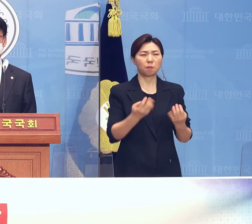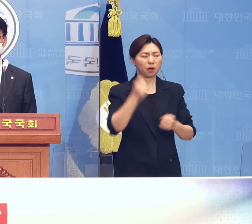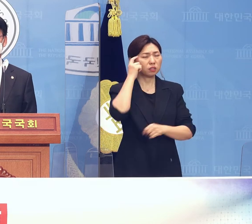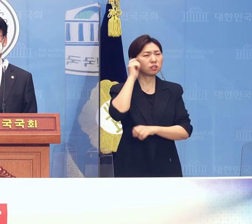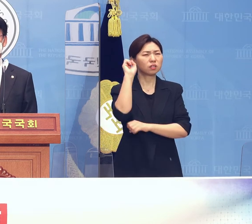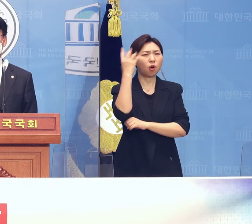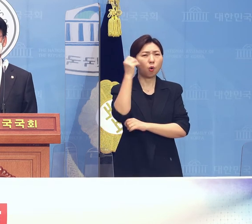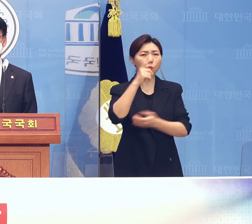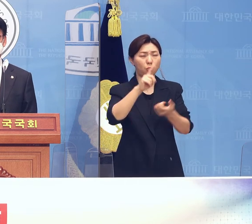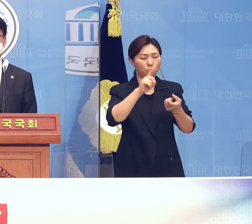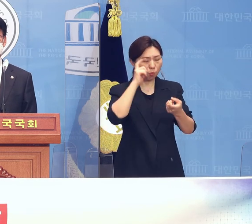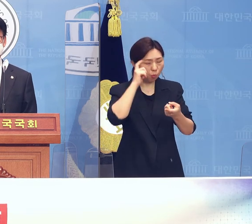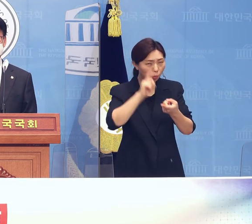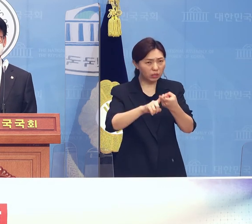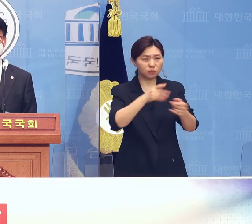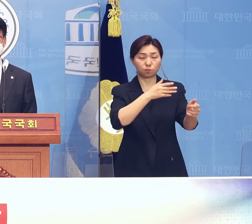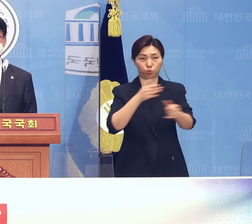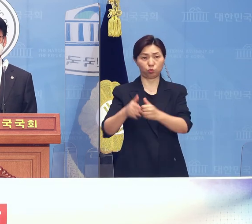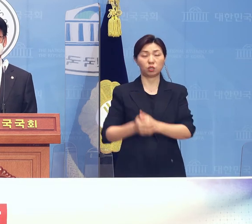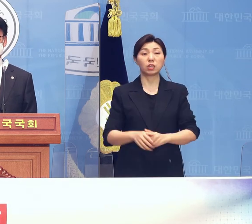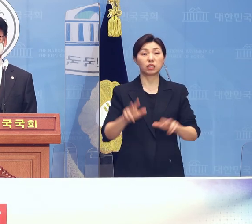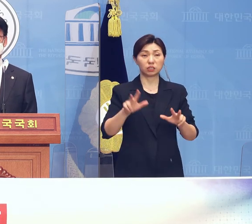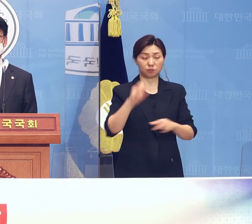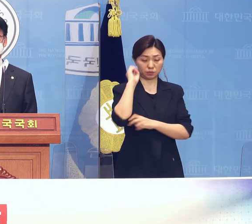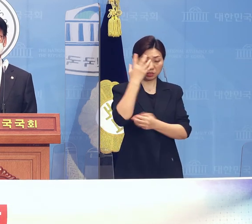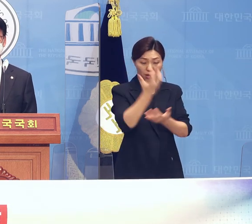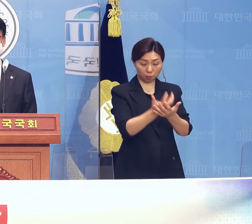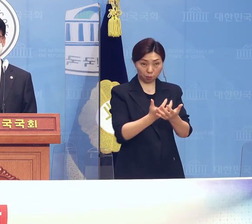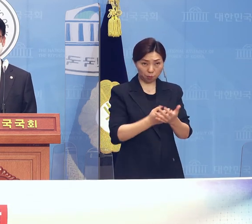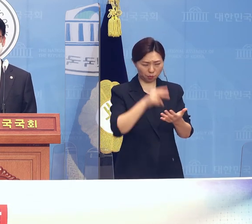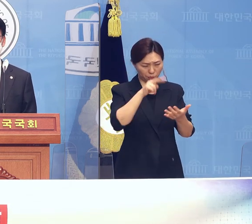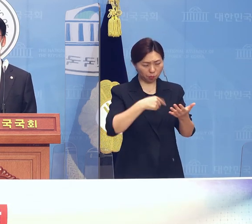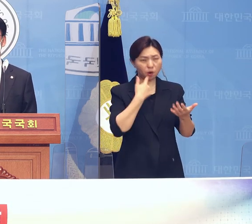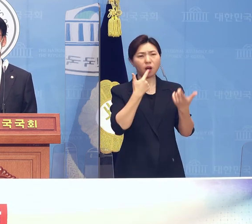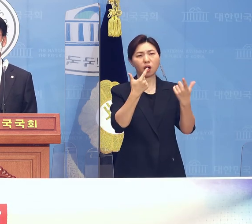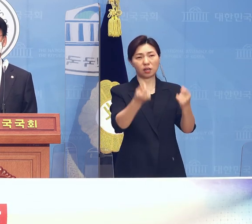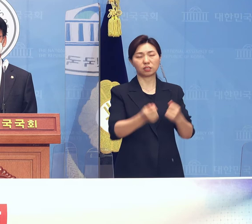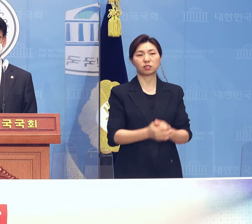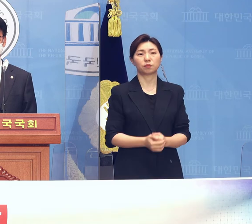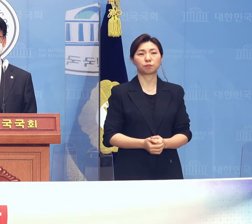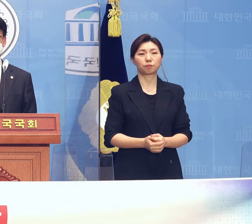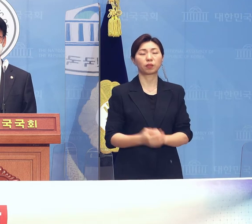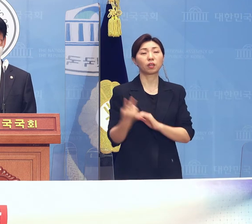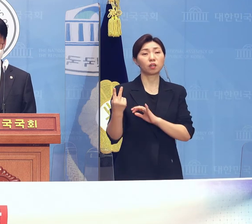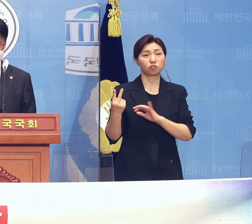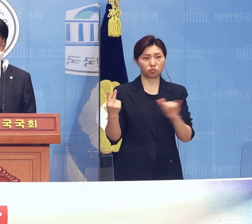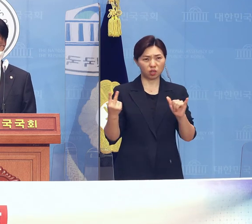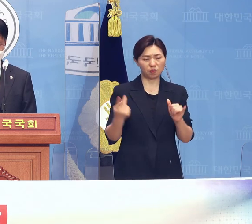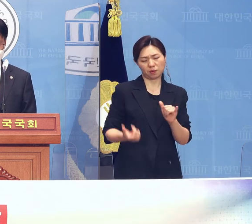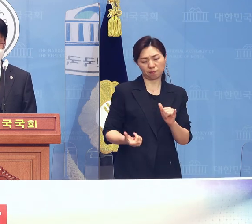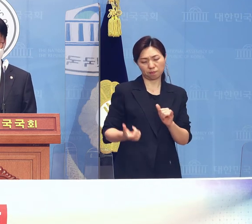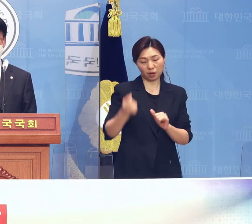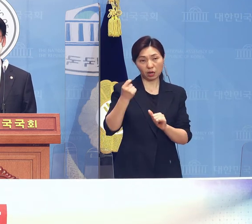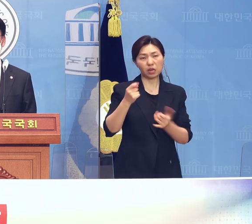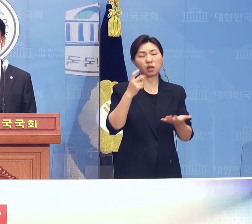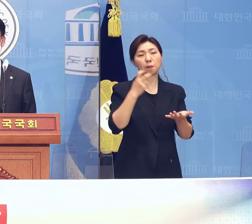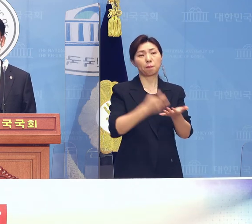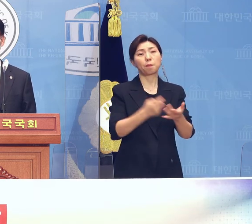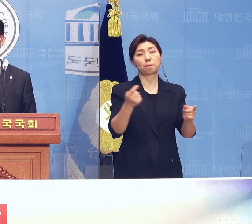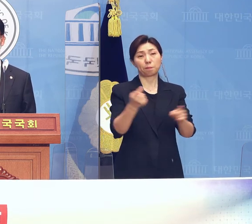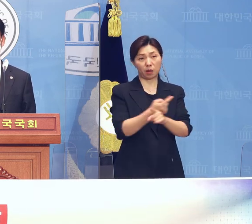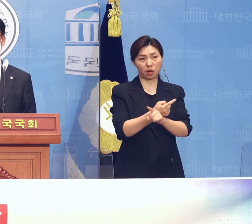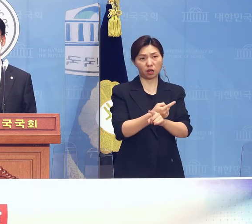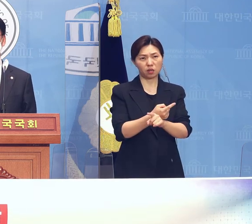가져주시고 방금 기자회견 문화에서 양진근장님과 정부도 기사장님께서 개정한 촉구안 노후리특별법이